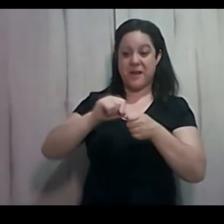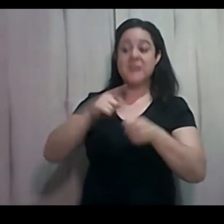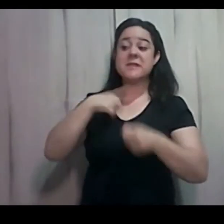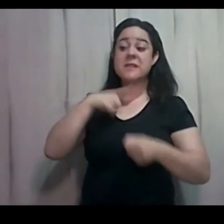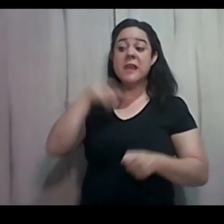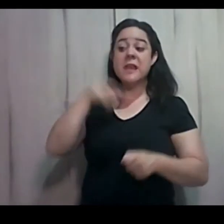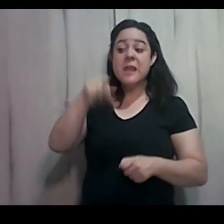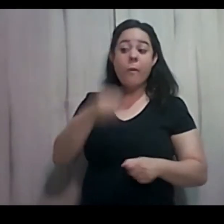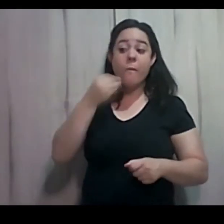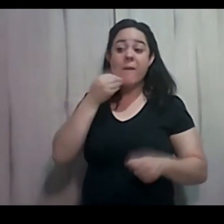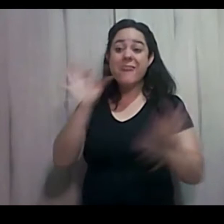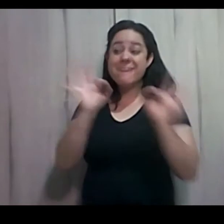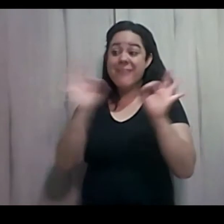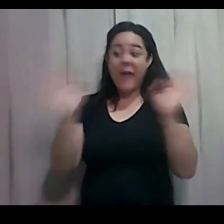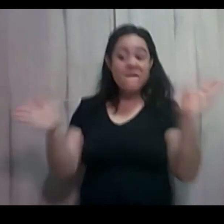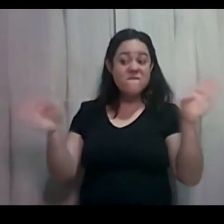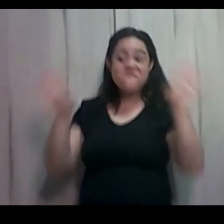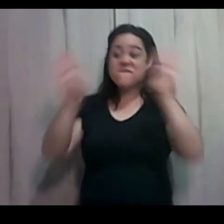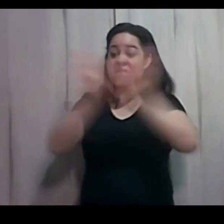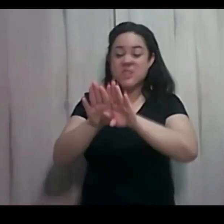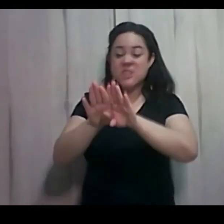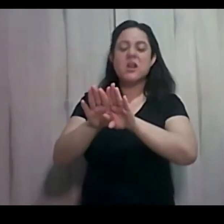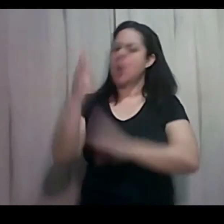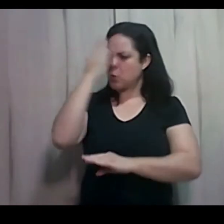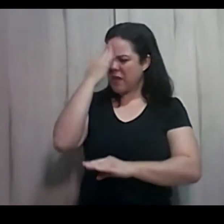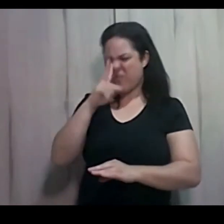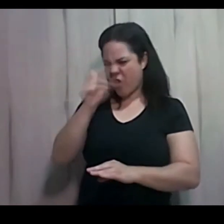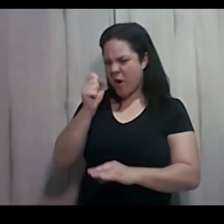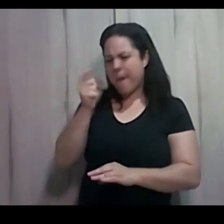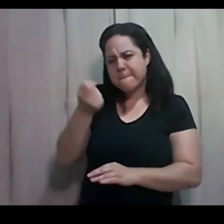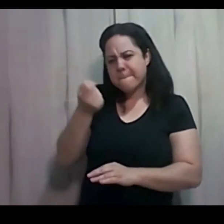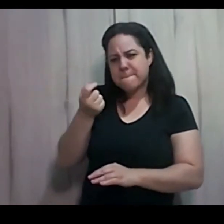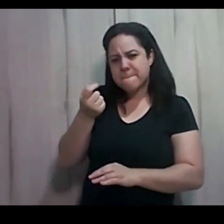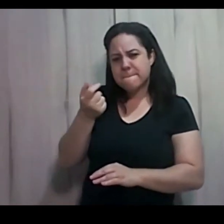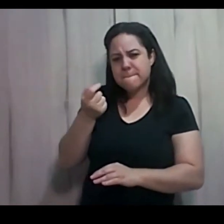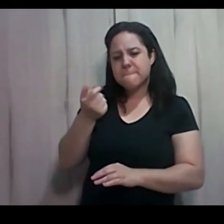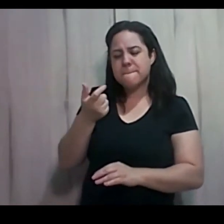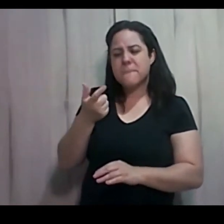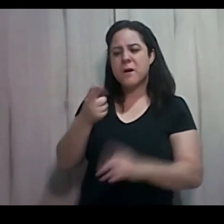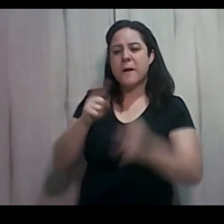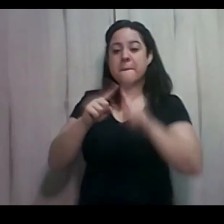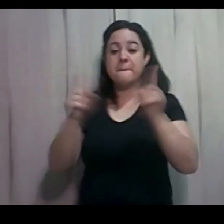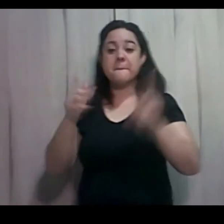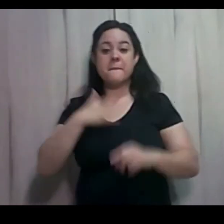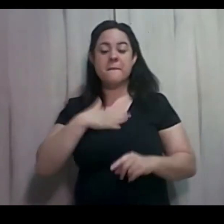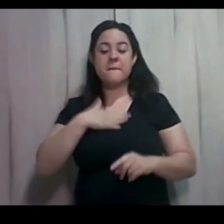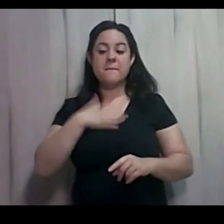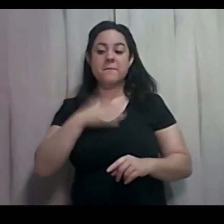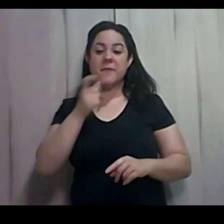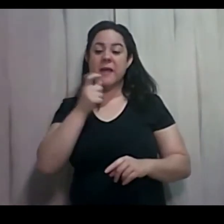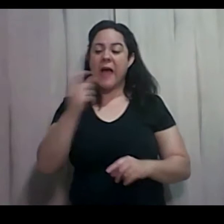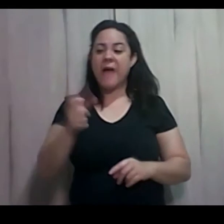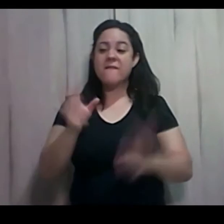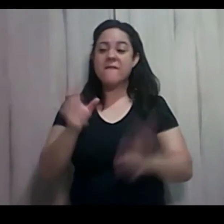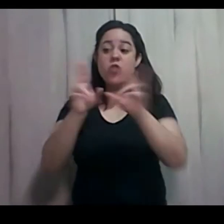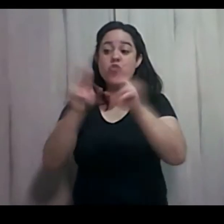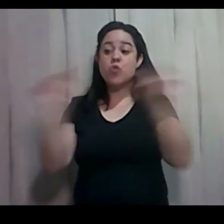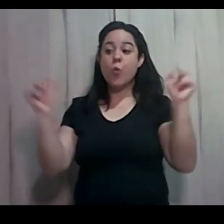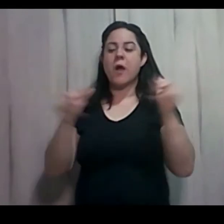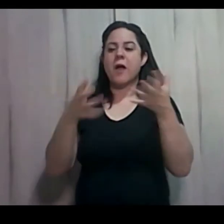fechar. Sei que você tem pouca força, mas minha palavra não negou o meu amor. Veja o que farei